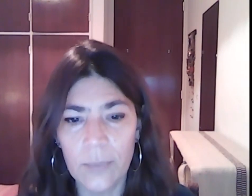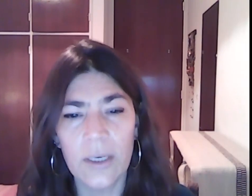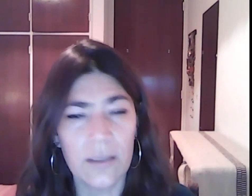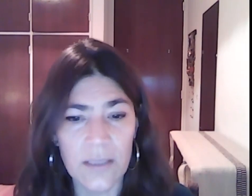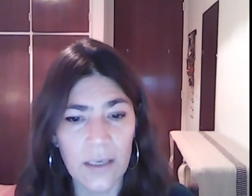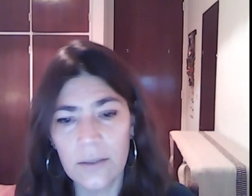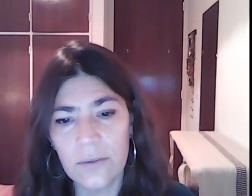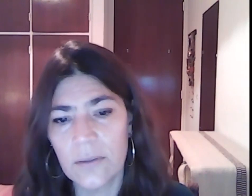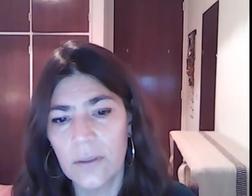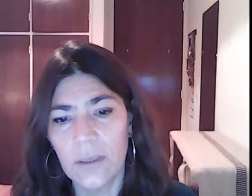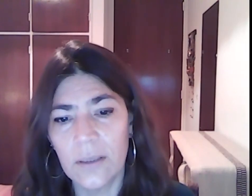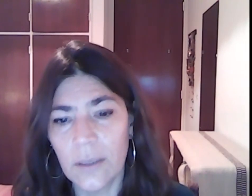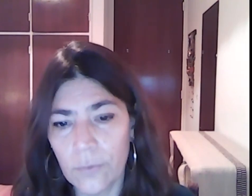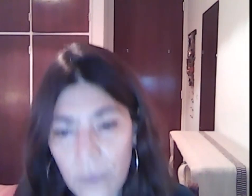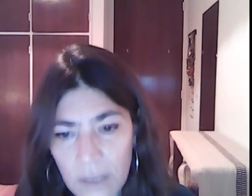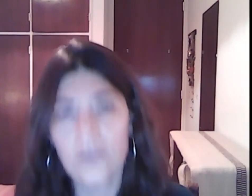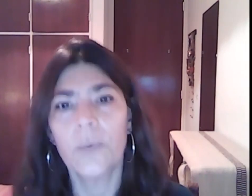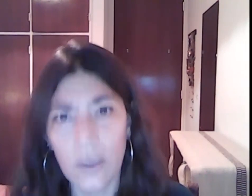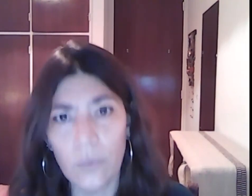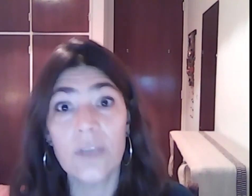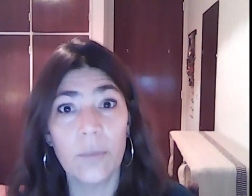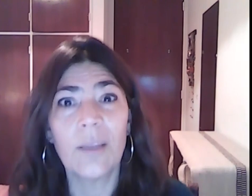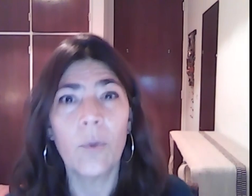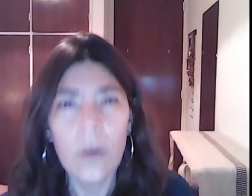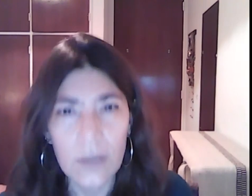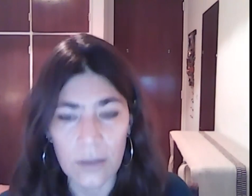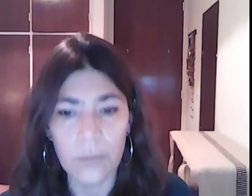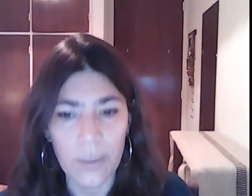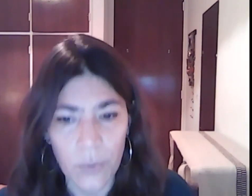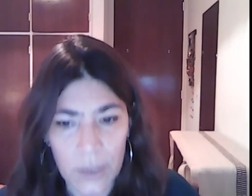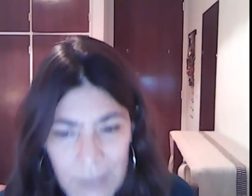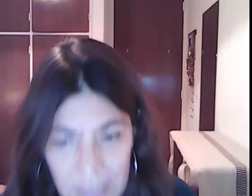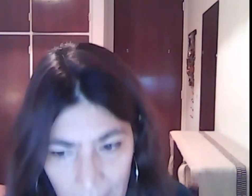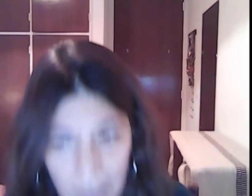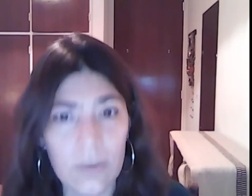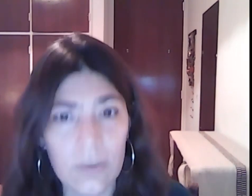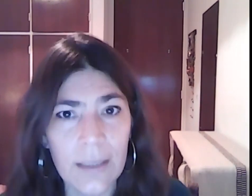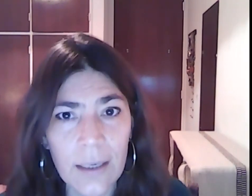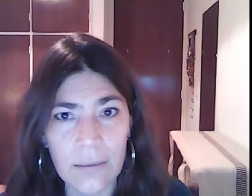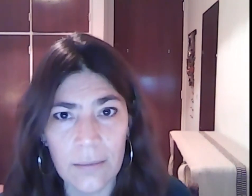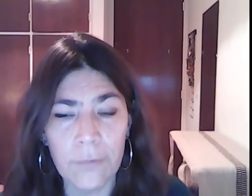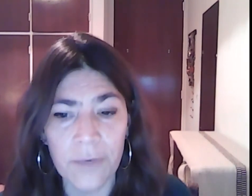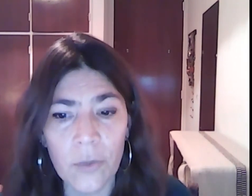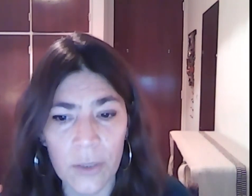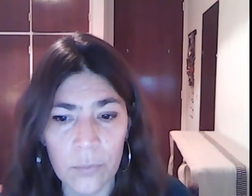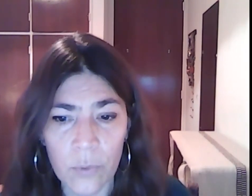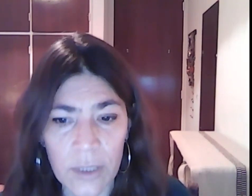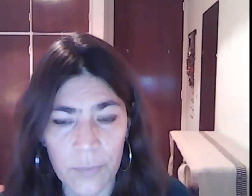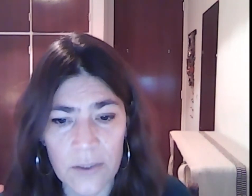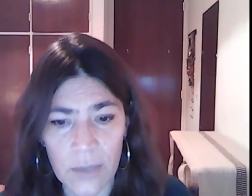cartesianos, en tantos fuertes obstáculos epistemológicos para poder pensar la totalidad del fenómeno multidimensional,